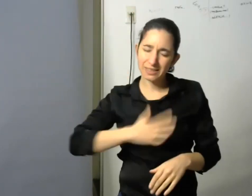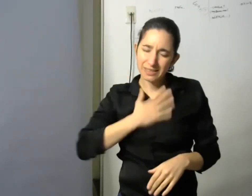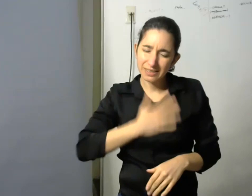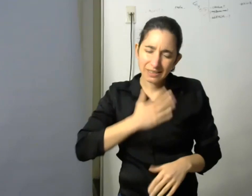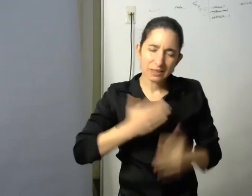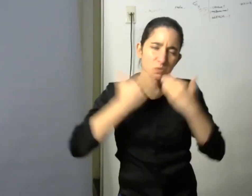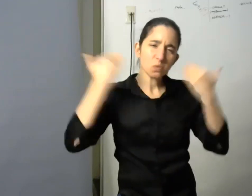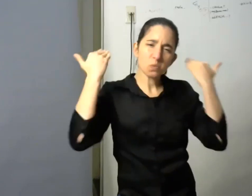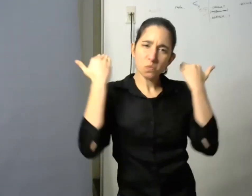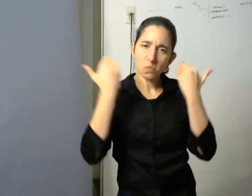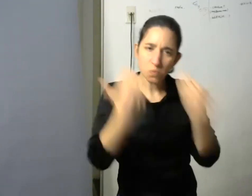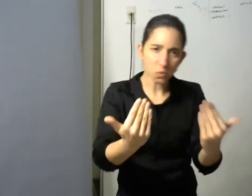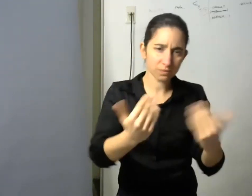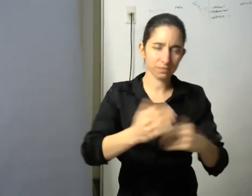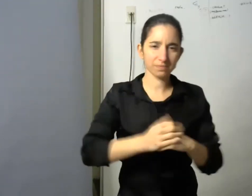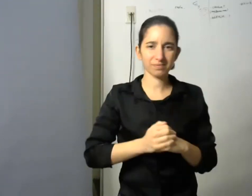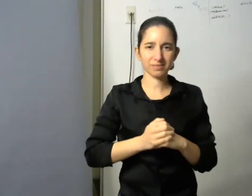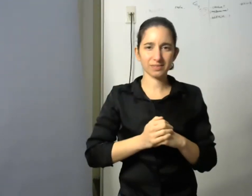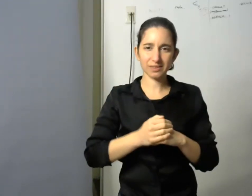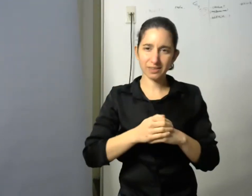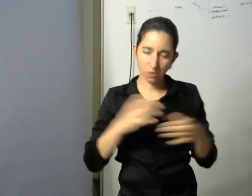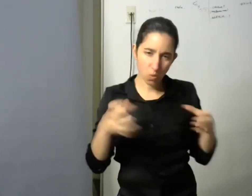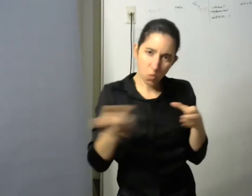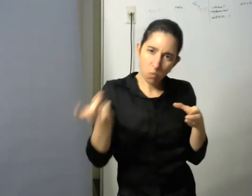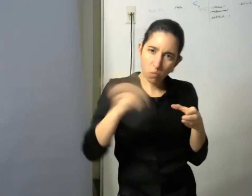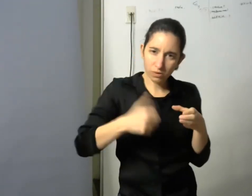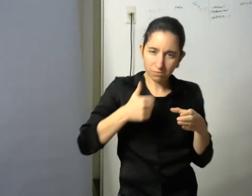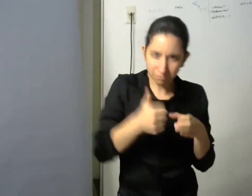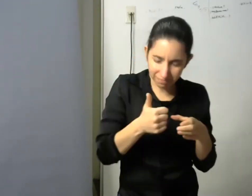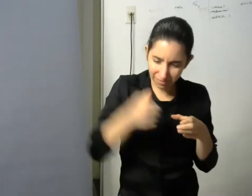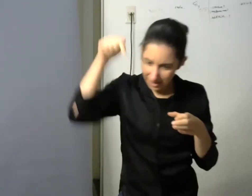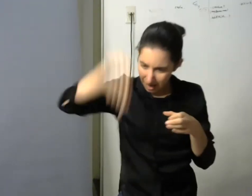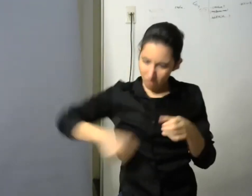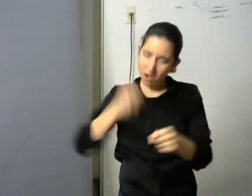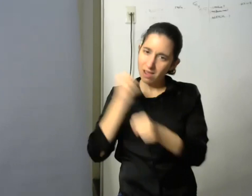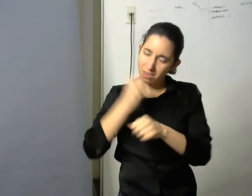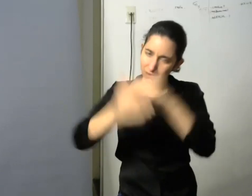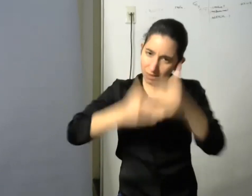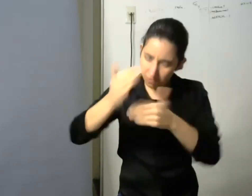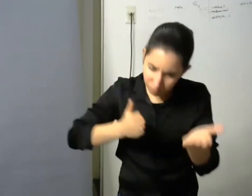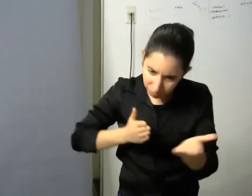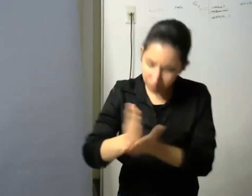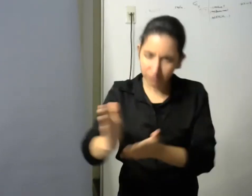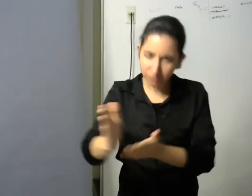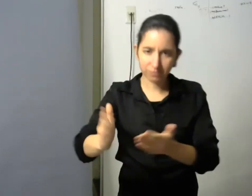y haber podido hacer y estar haciendo la experiencia es este